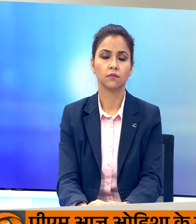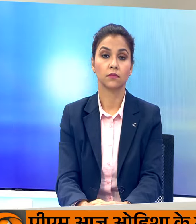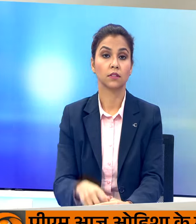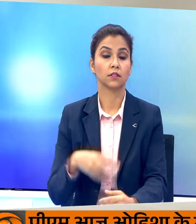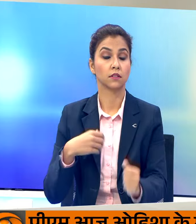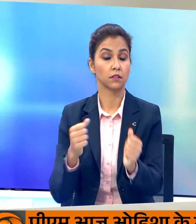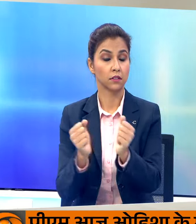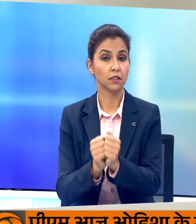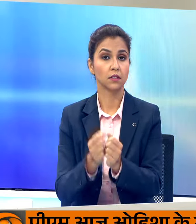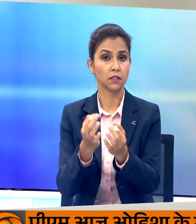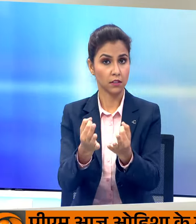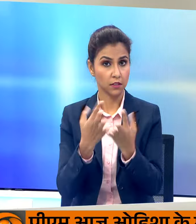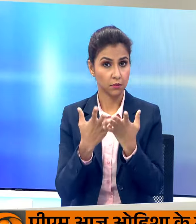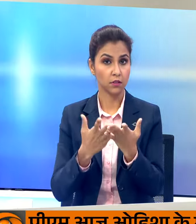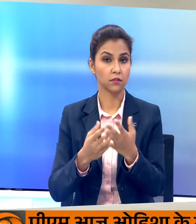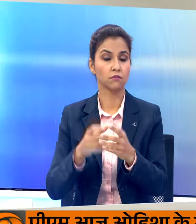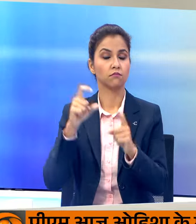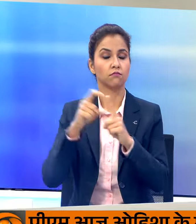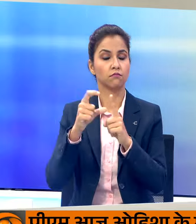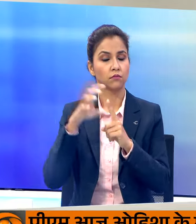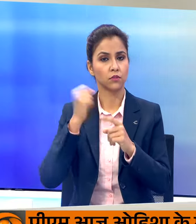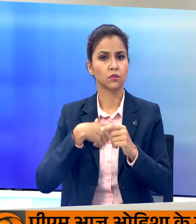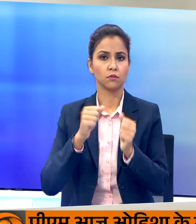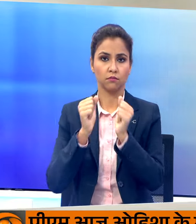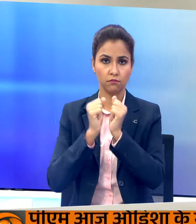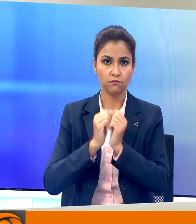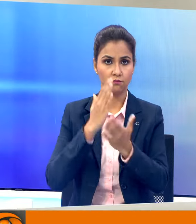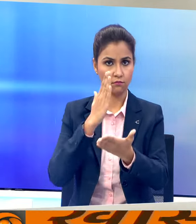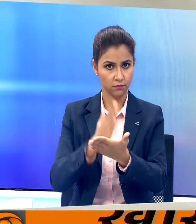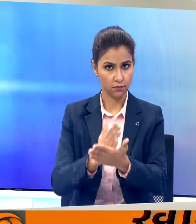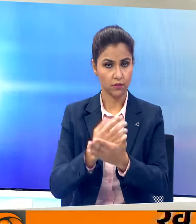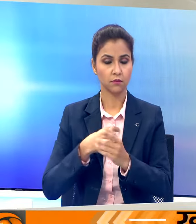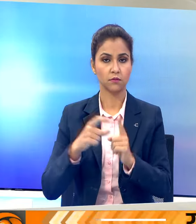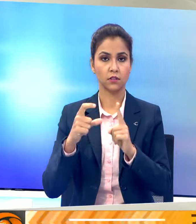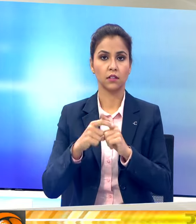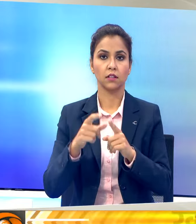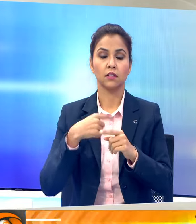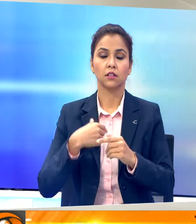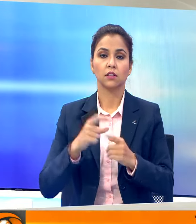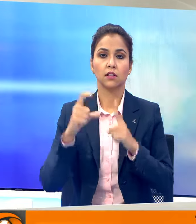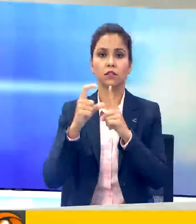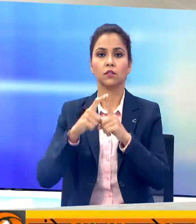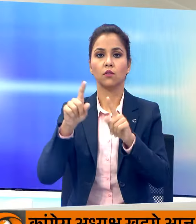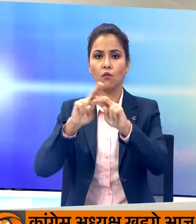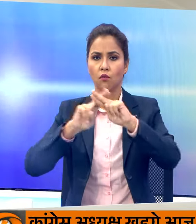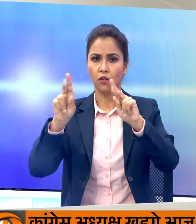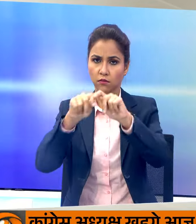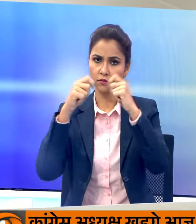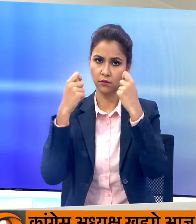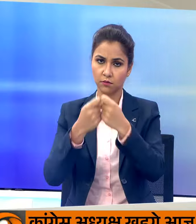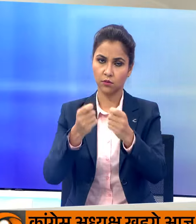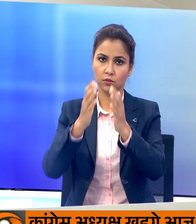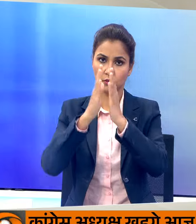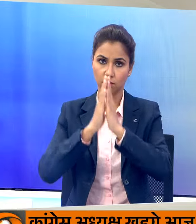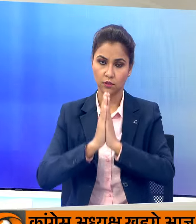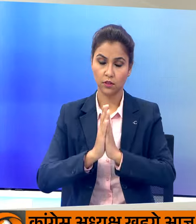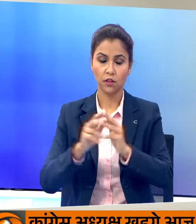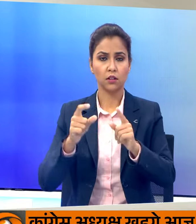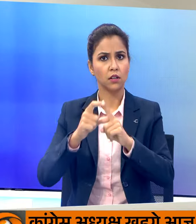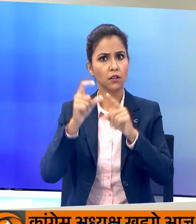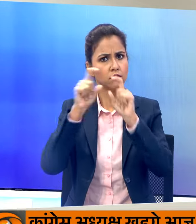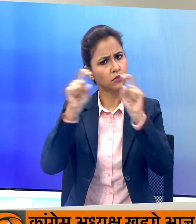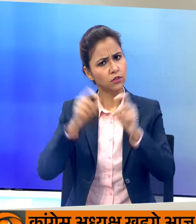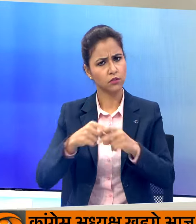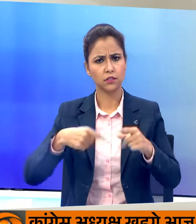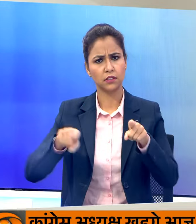इसे के साथ इस विशेश बुलिटिन में इतना ही मुझे और मेरी सहयोगी दिपाली के साथ फिलहाल के लिए डीजी न्यूस की टीम को दीजी अनूमती डीजी न्यूस पर खबरों का